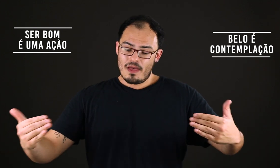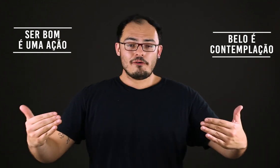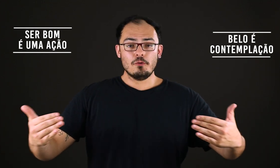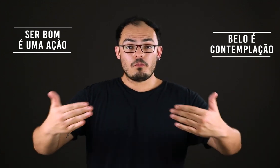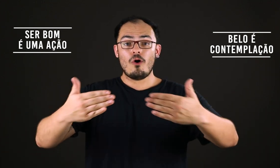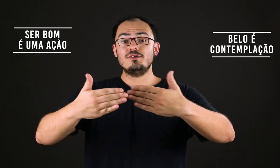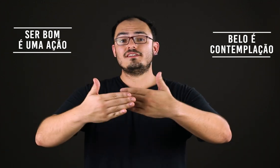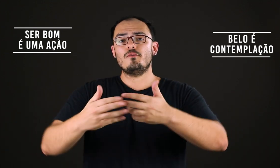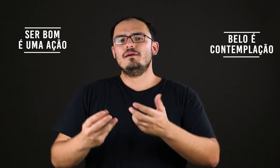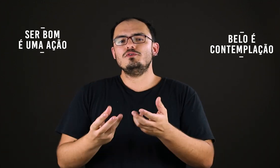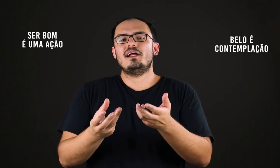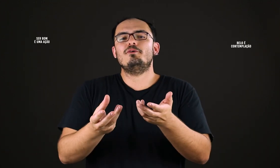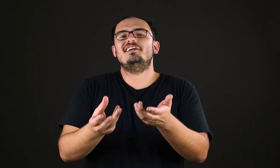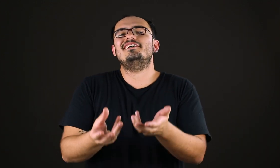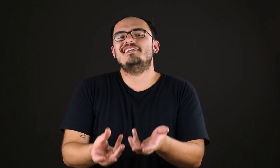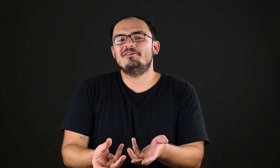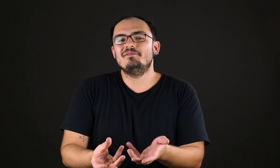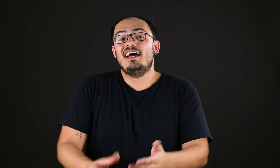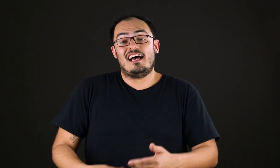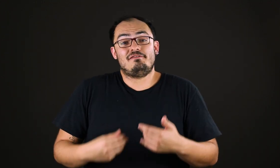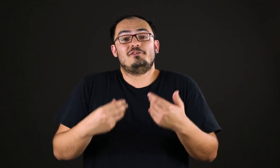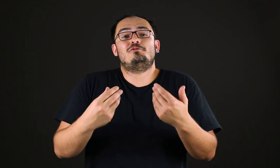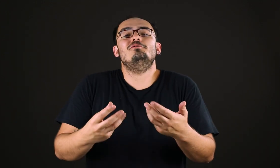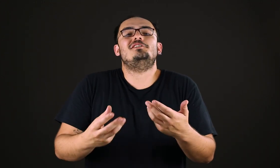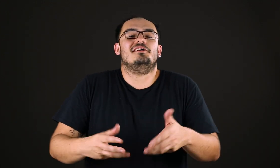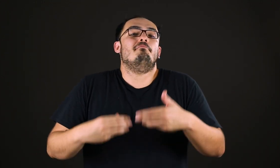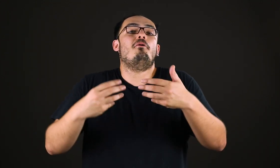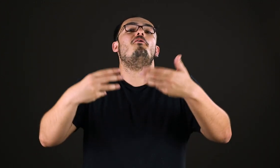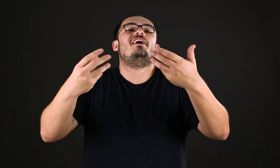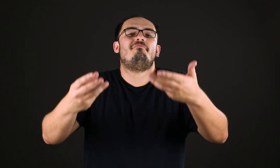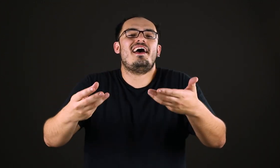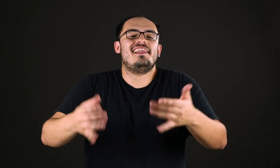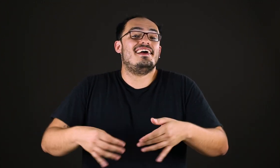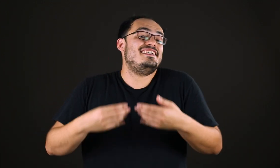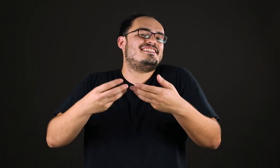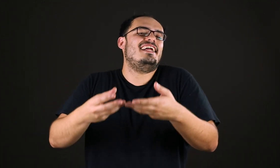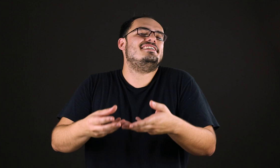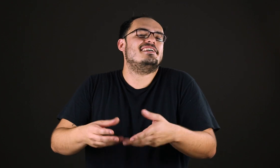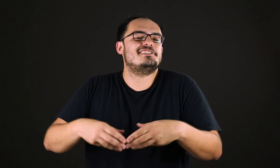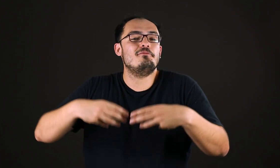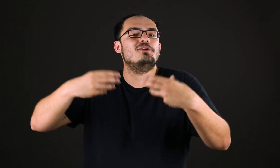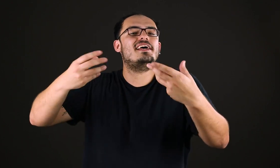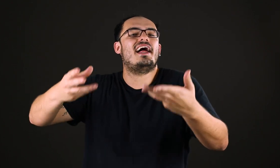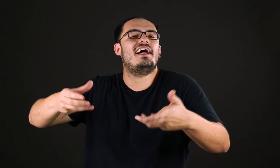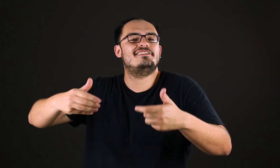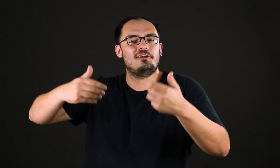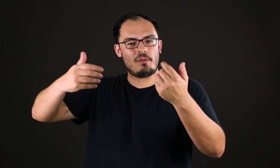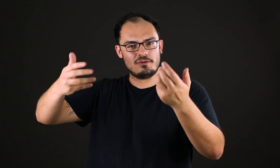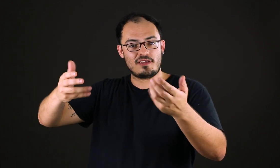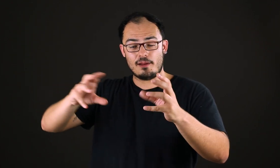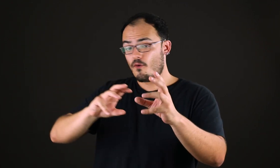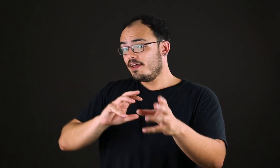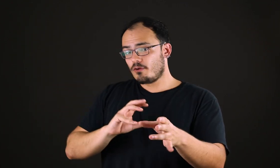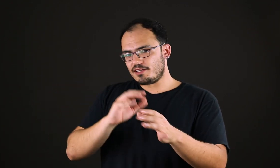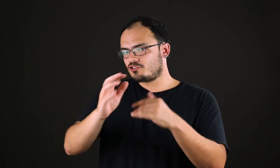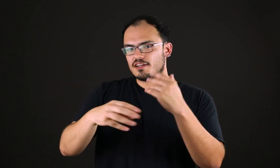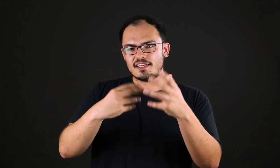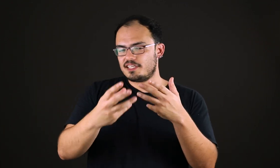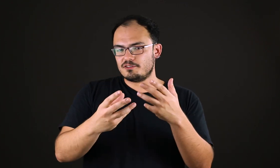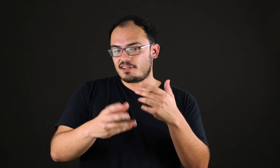belo e o bom estão ambos na moderação. A virtude, boa e bela, está nessa ação moderada no meio termo. Então Aristóteles já nos